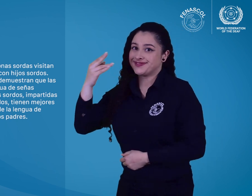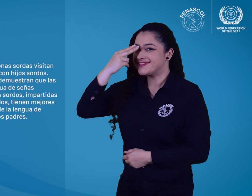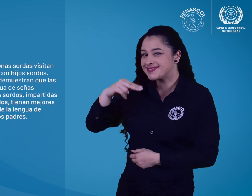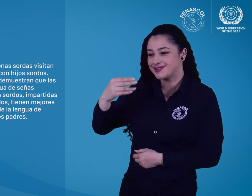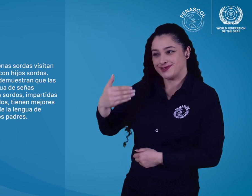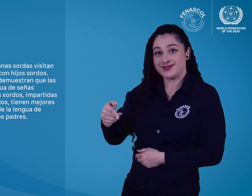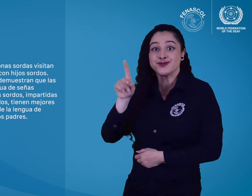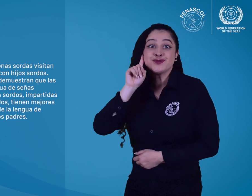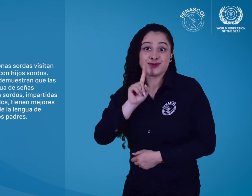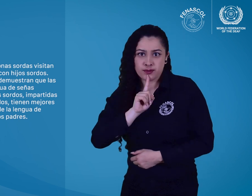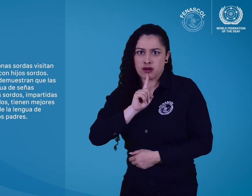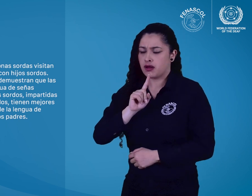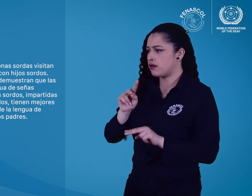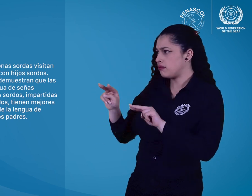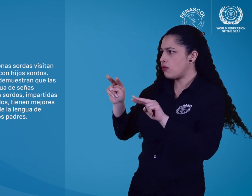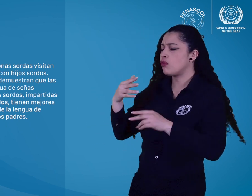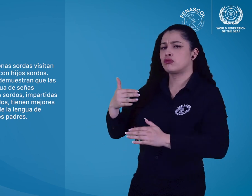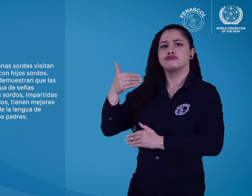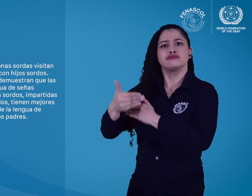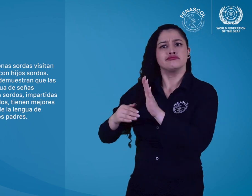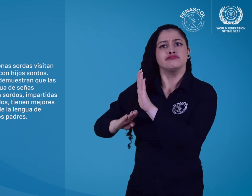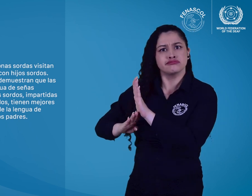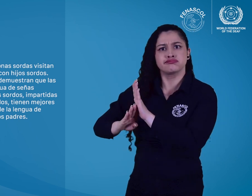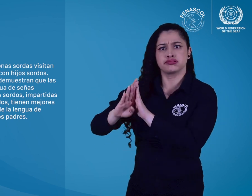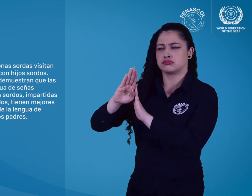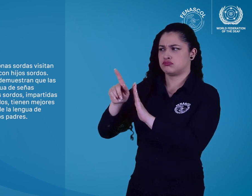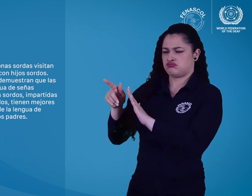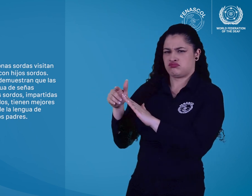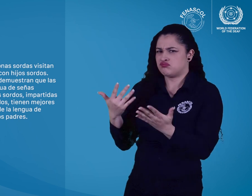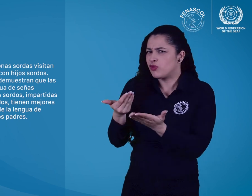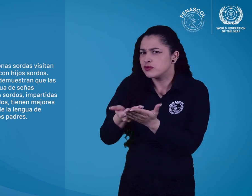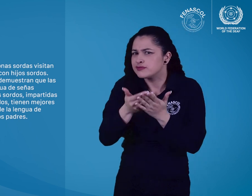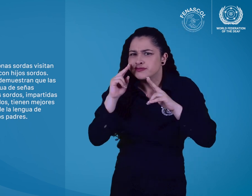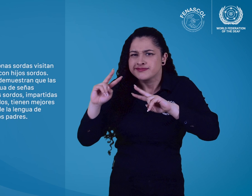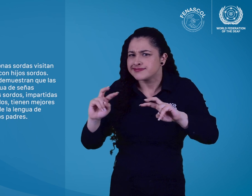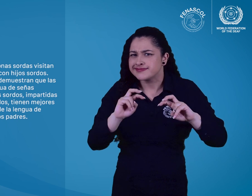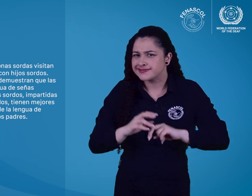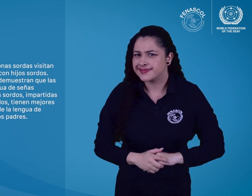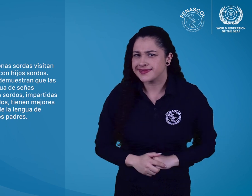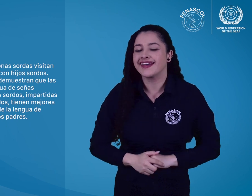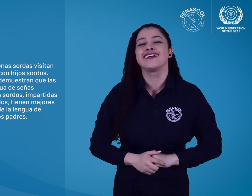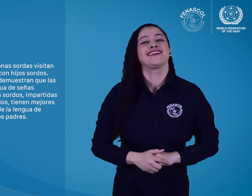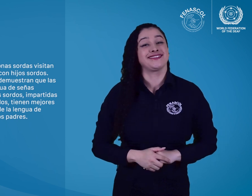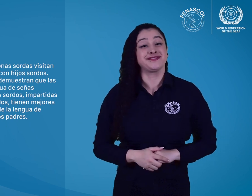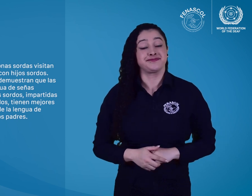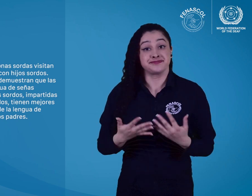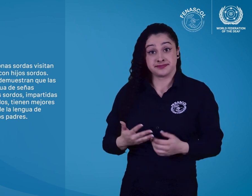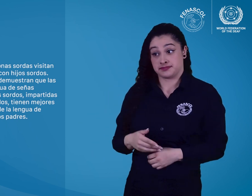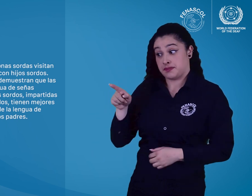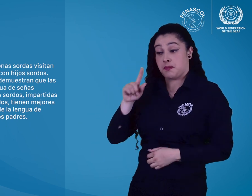sordos. Las investigaciones también demuestran que las clases especializadas